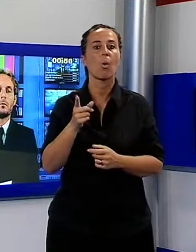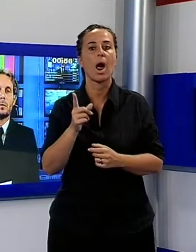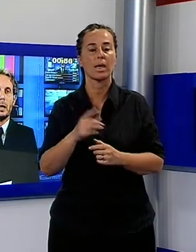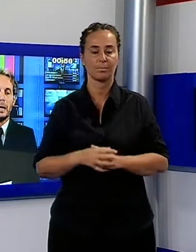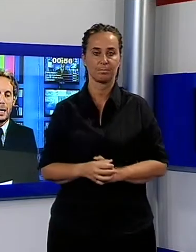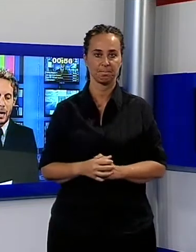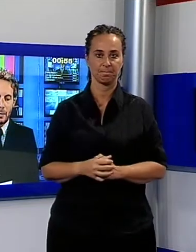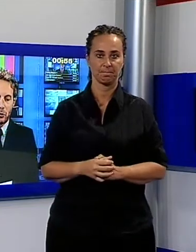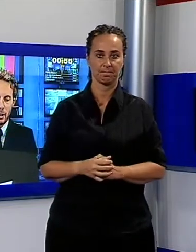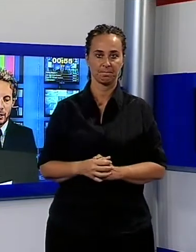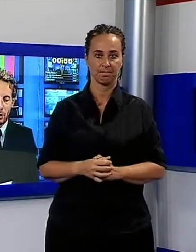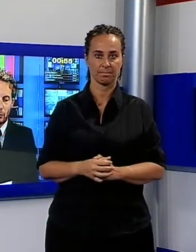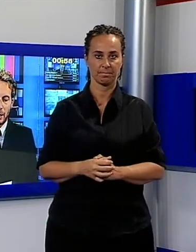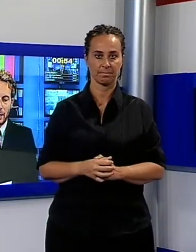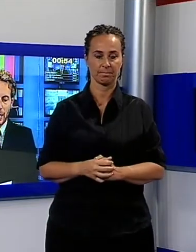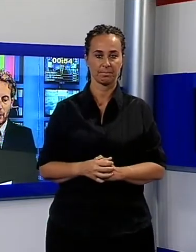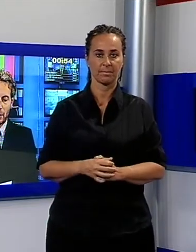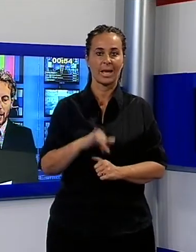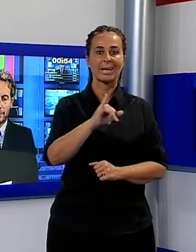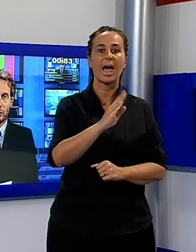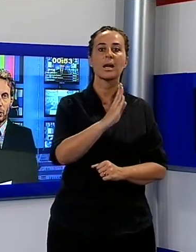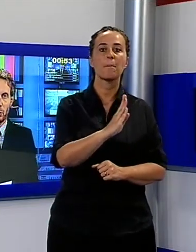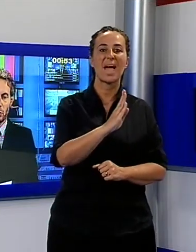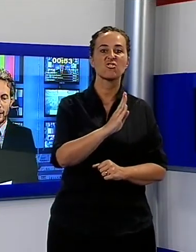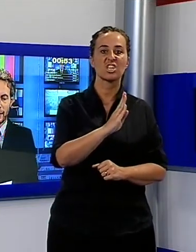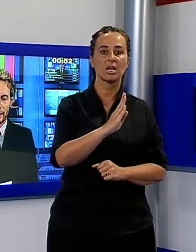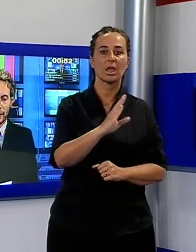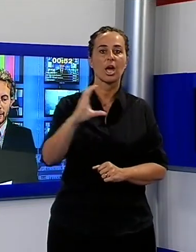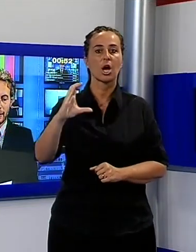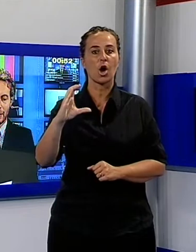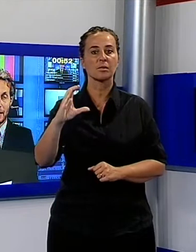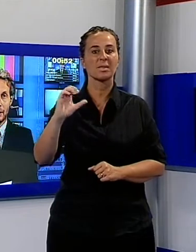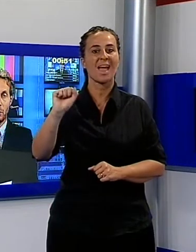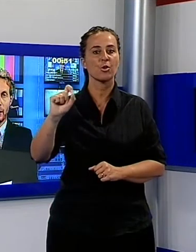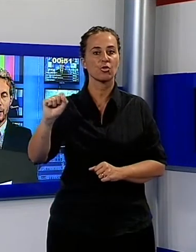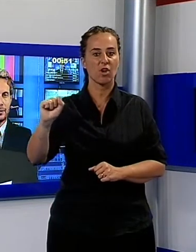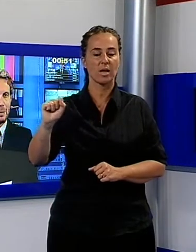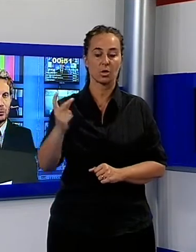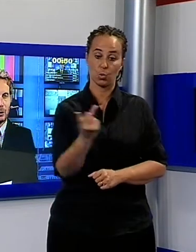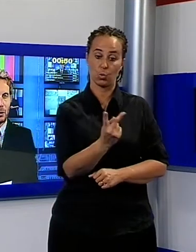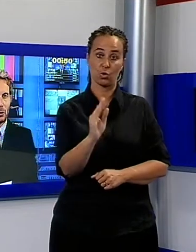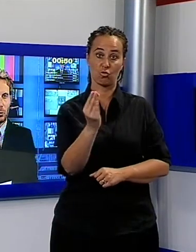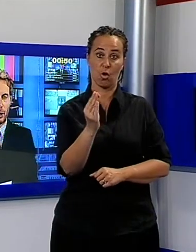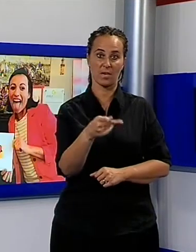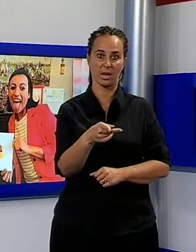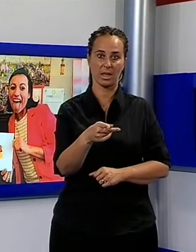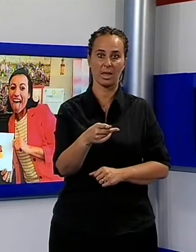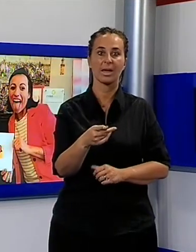Ilaria Biagini e Cosmin Agheorghesi sono i due giovani under 30 della Piana di Lucca che sabato andranno al concerto del Rolling Stone